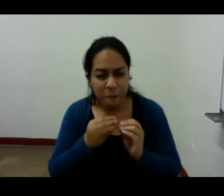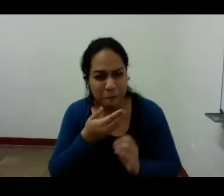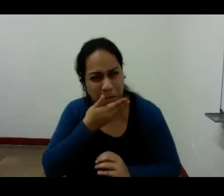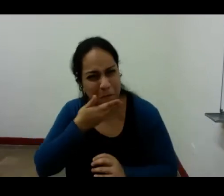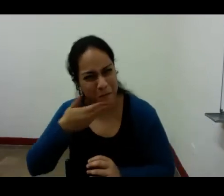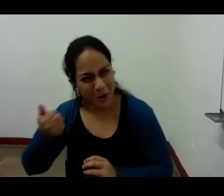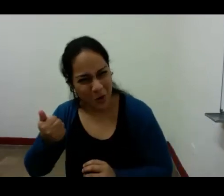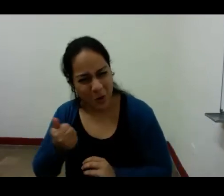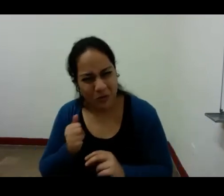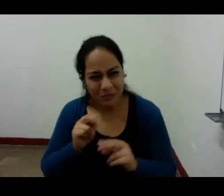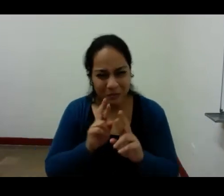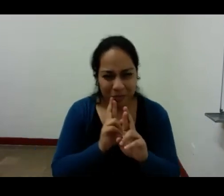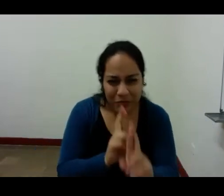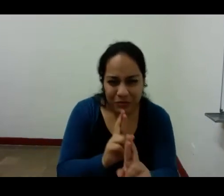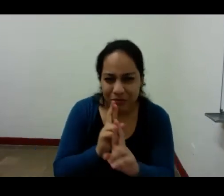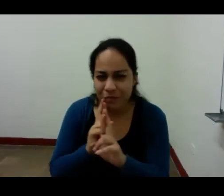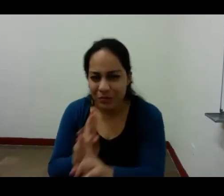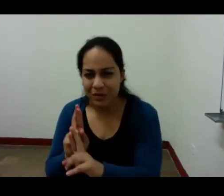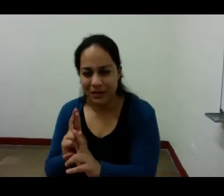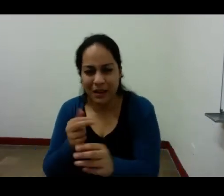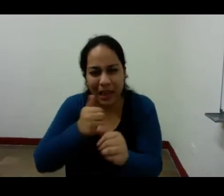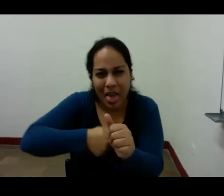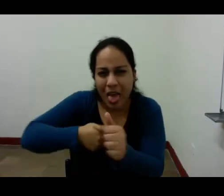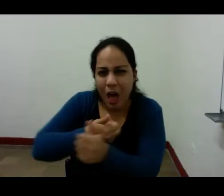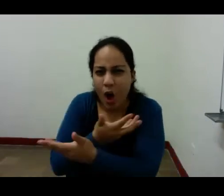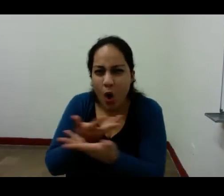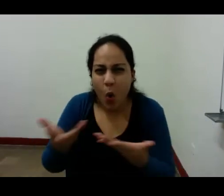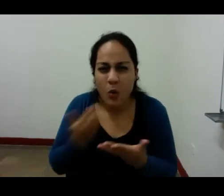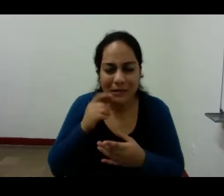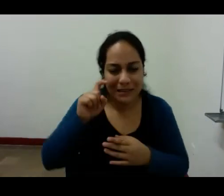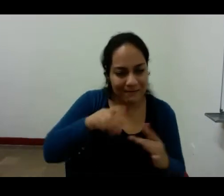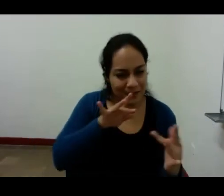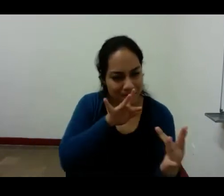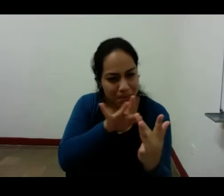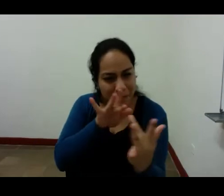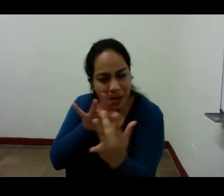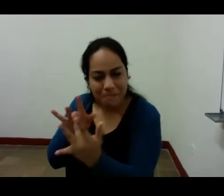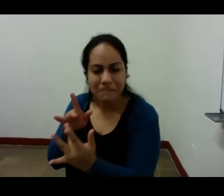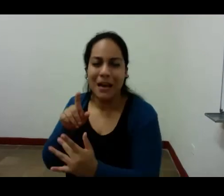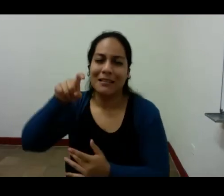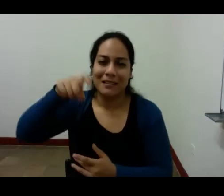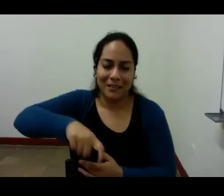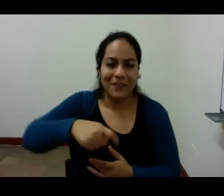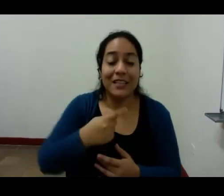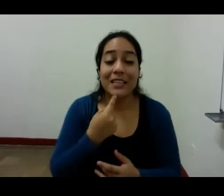comenzar a soñar es mediante los libros dice Bernardo Suárez